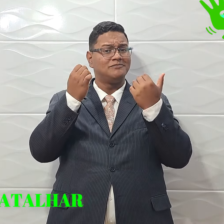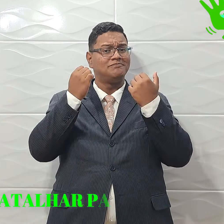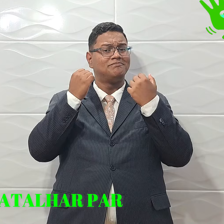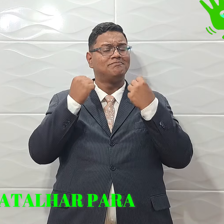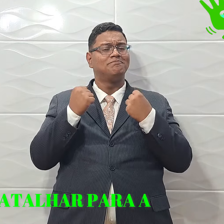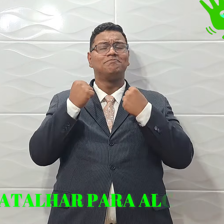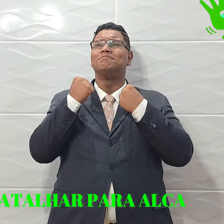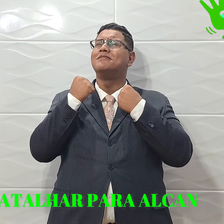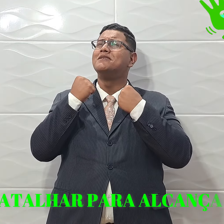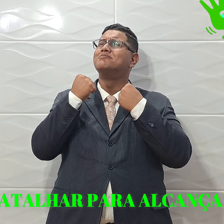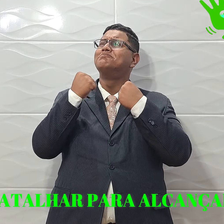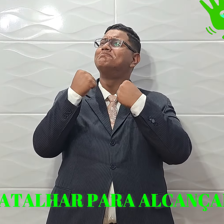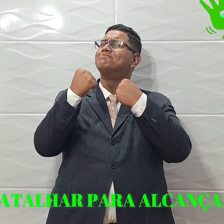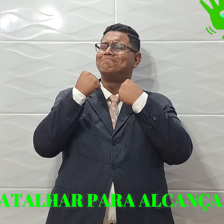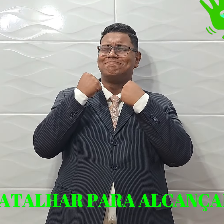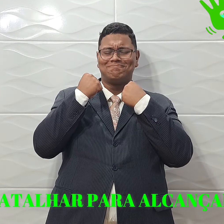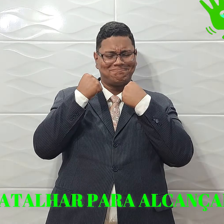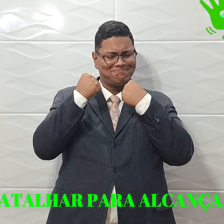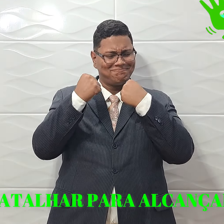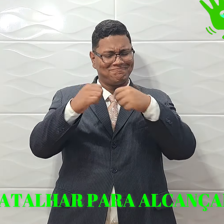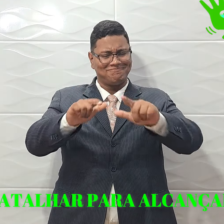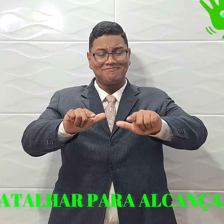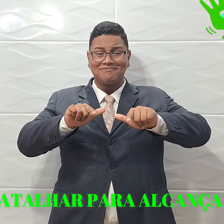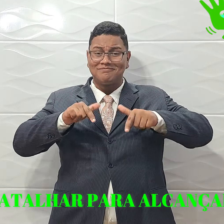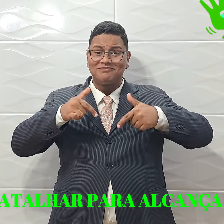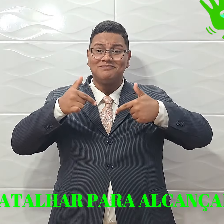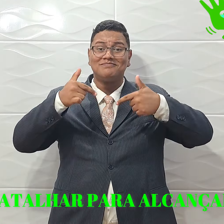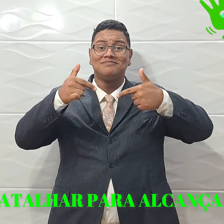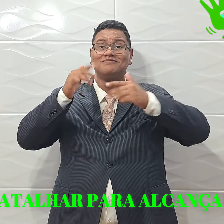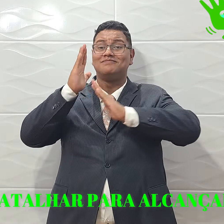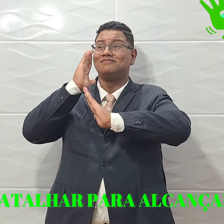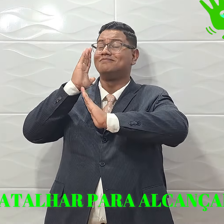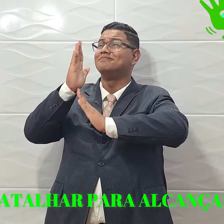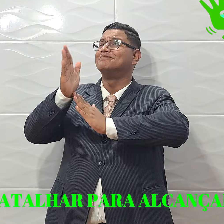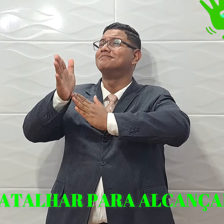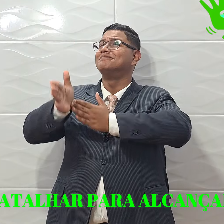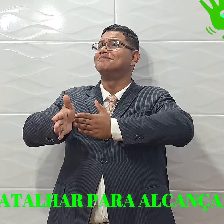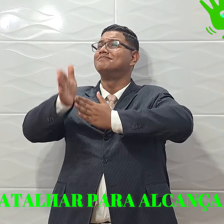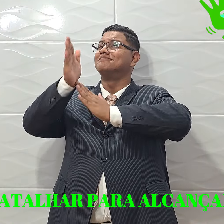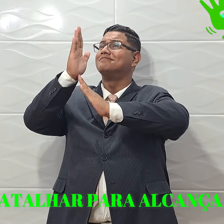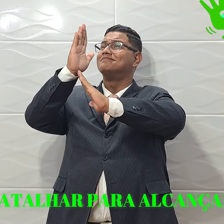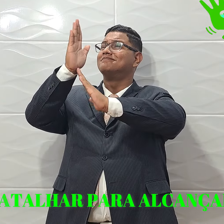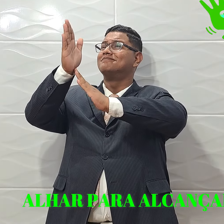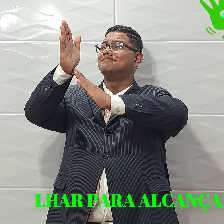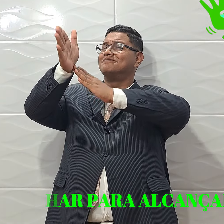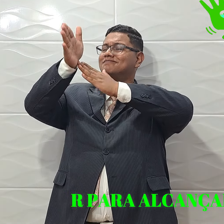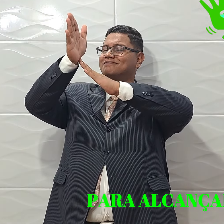Vamos batalhar para alcançar